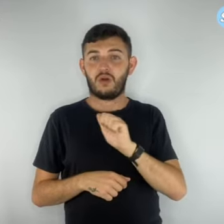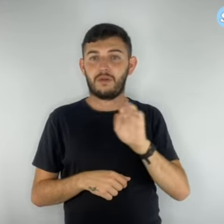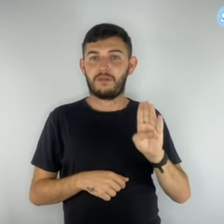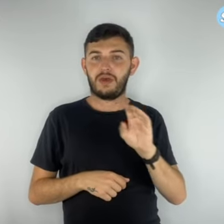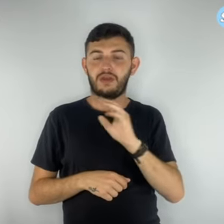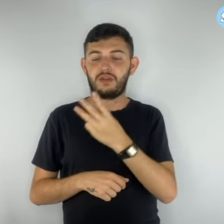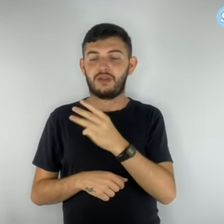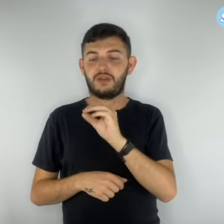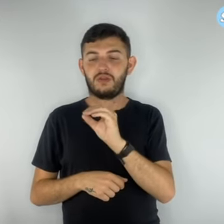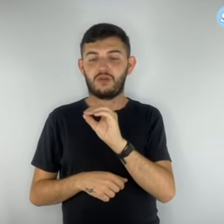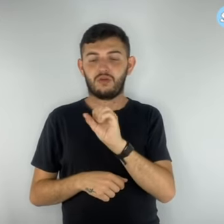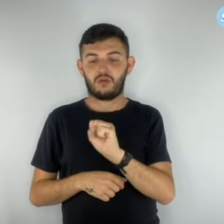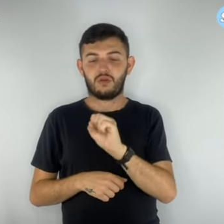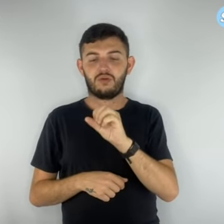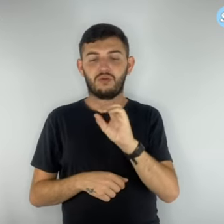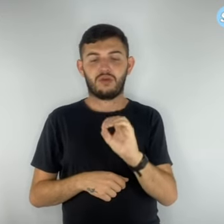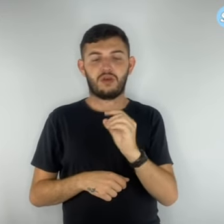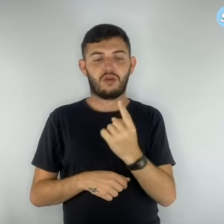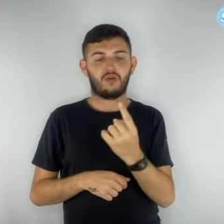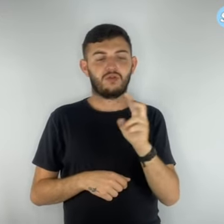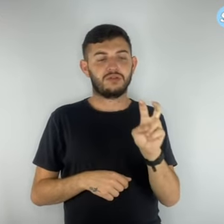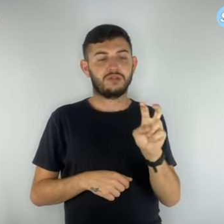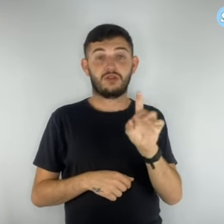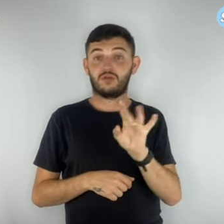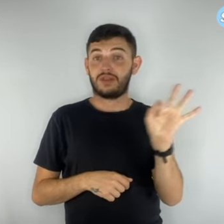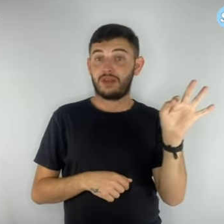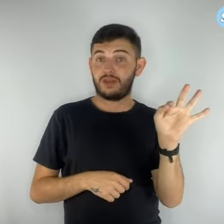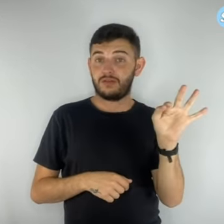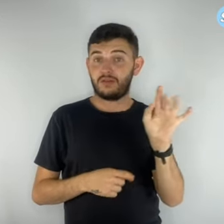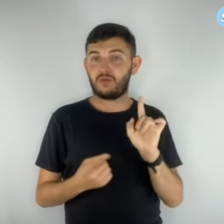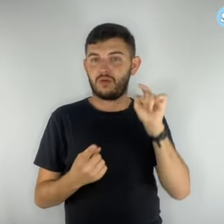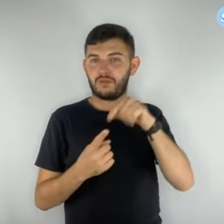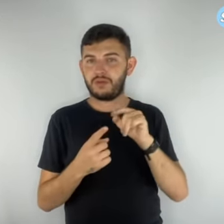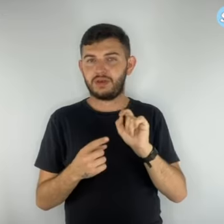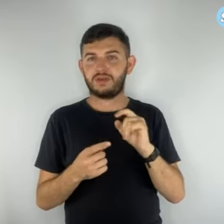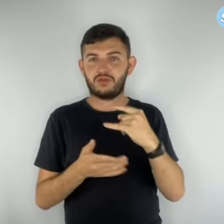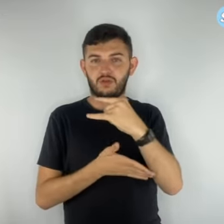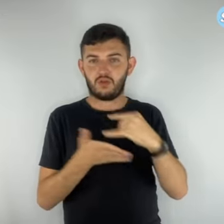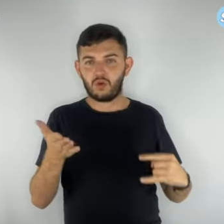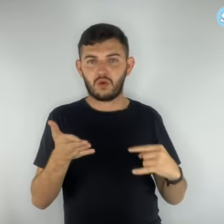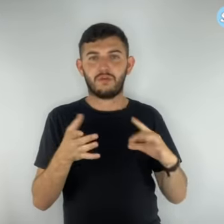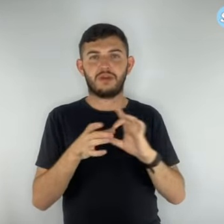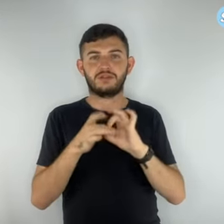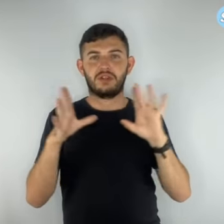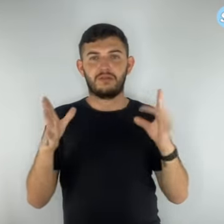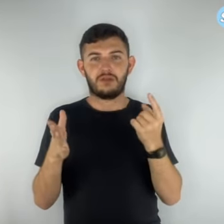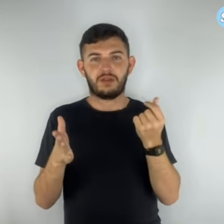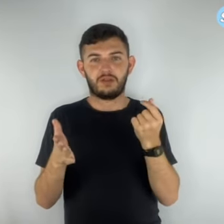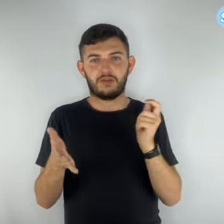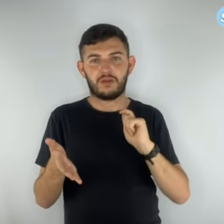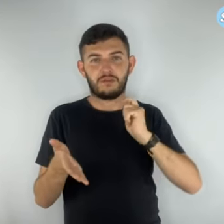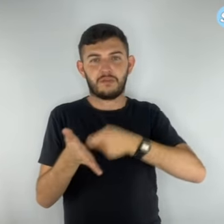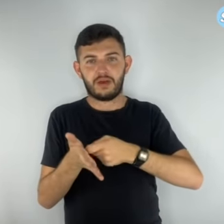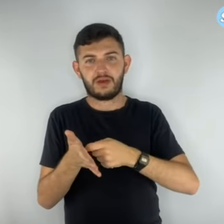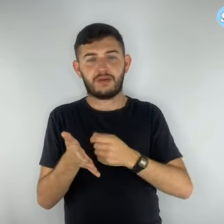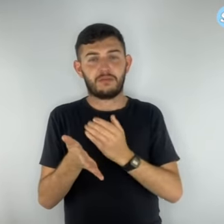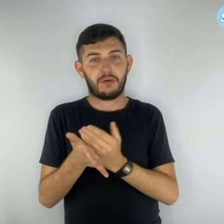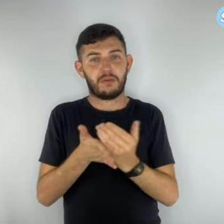para solicitação do recolhimento dos alvarás de liberação do precatório, nos telefones